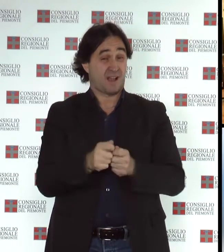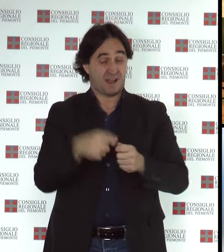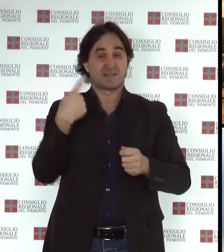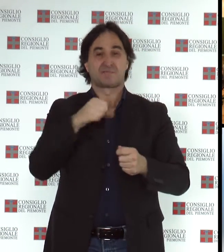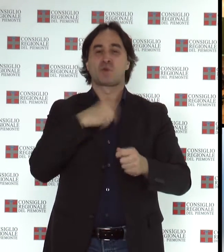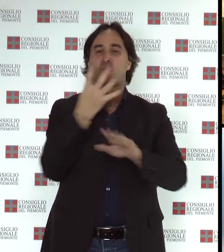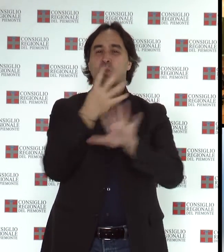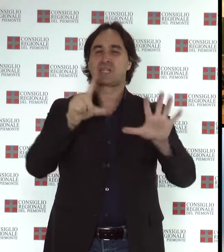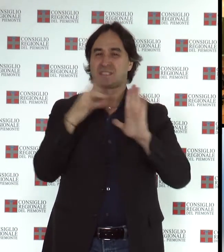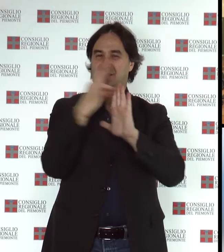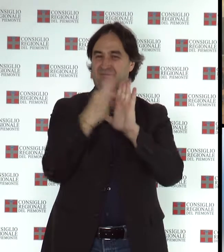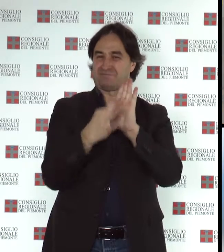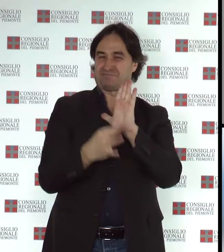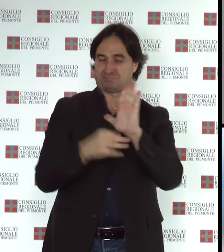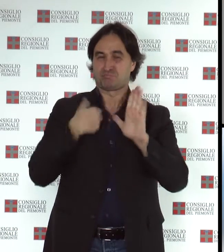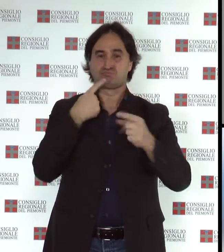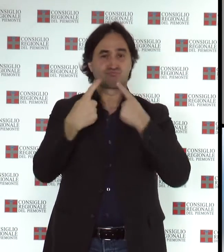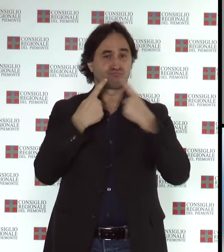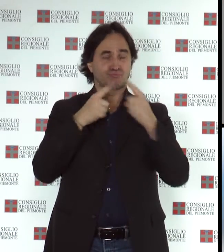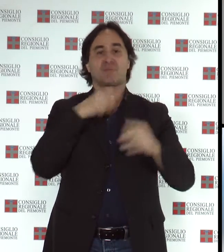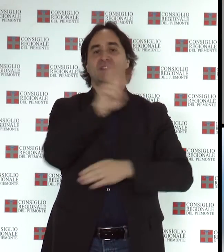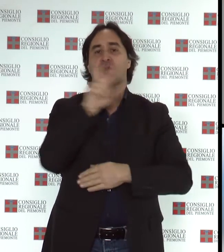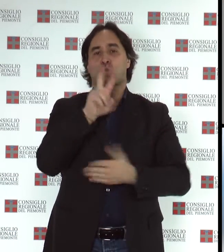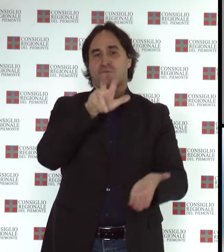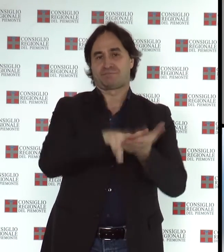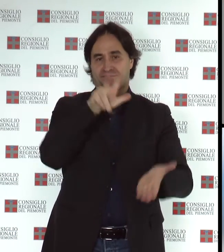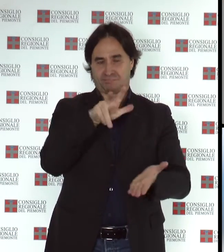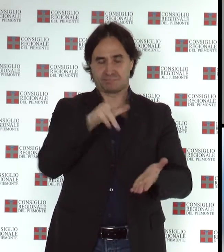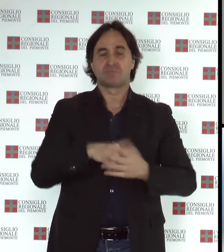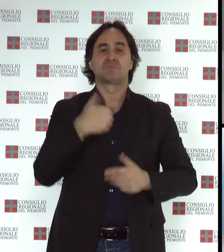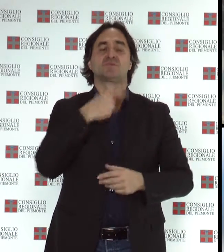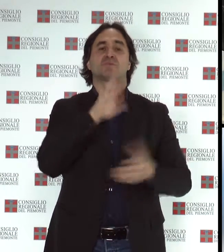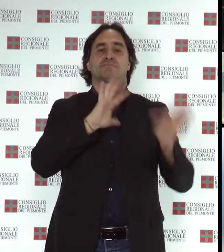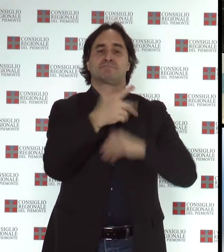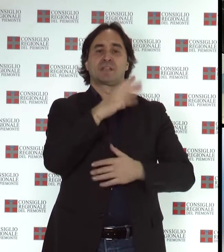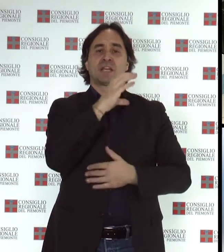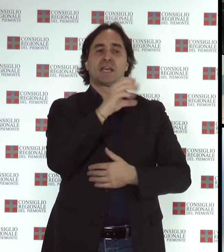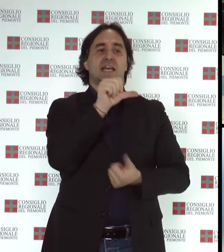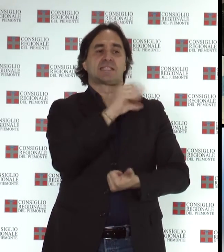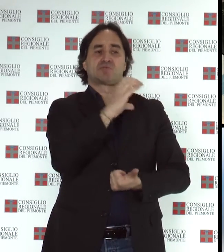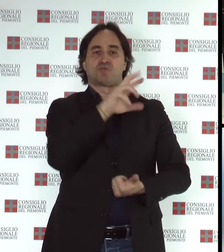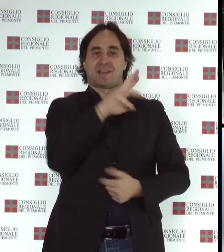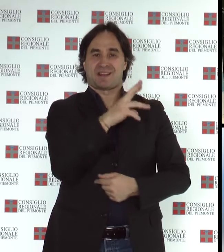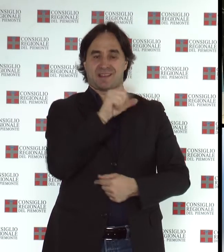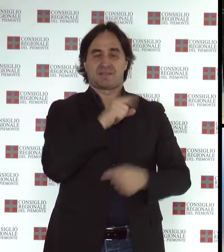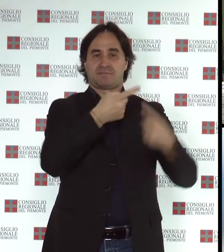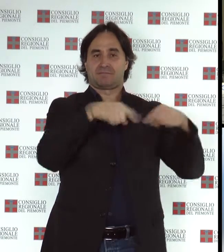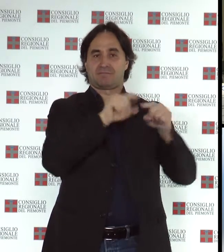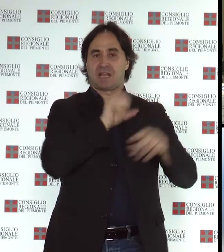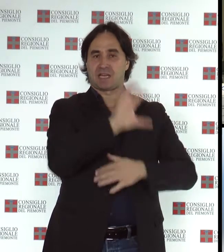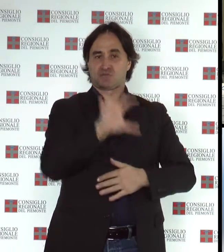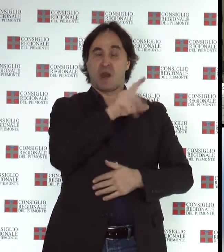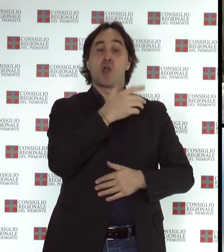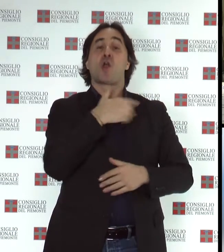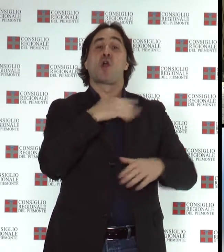dei 47 terzi articoli tra le novità la modifica del ruolo di scr la società di committenza regionale che avrà fra i suoi